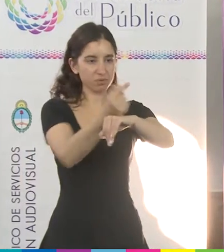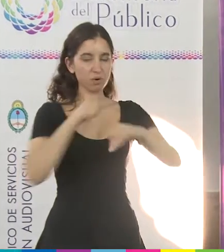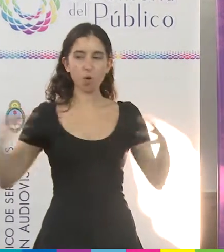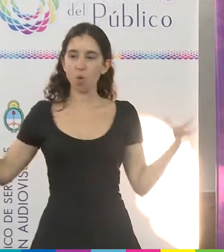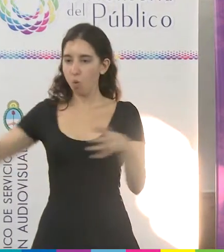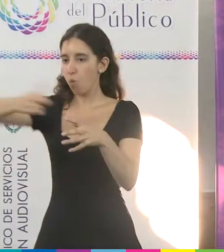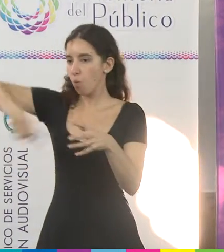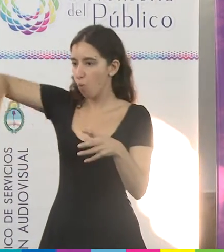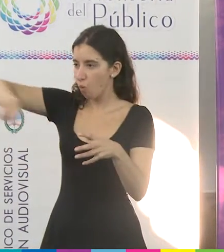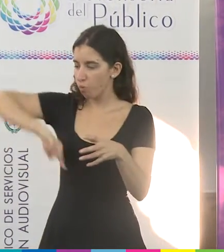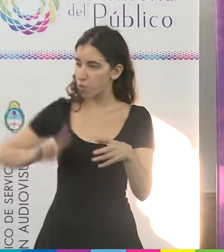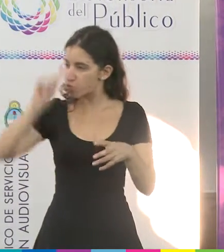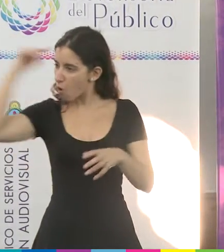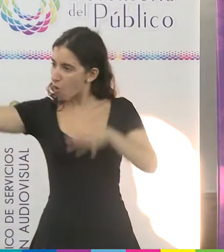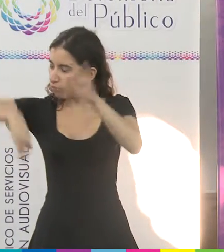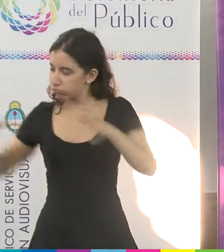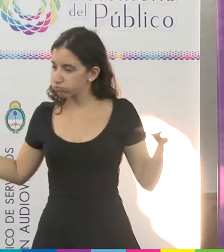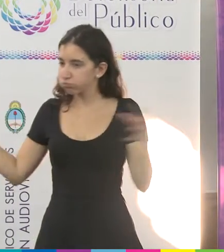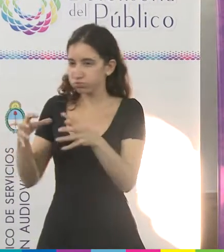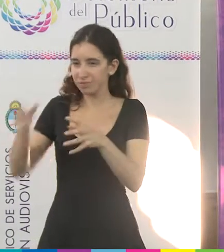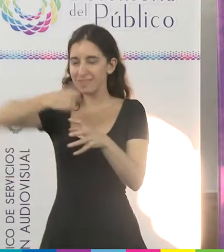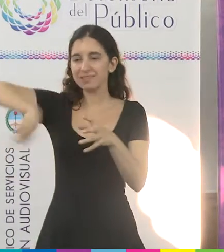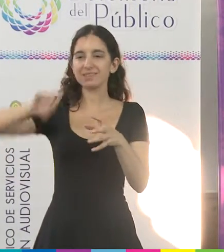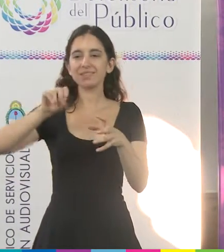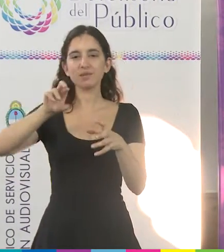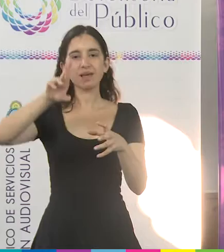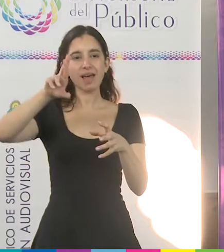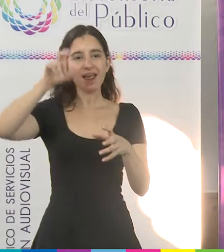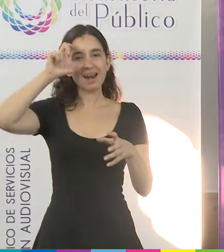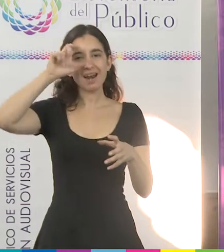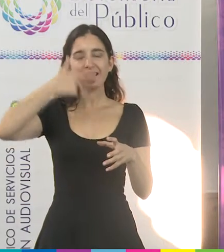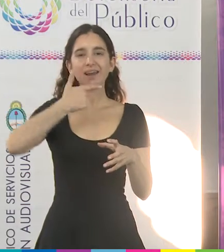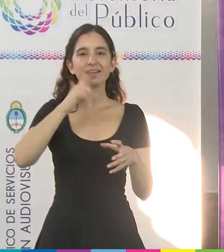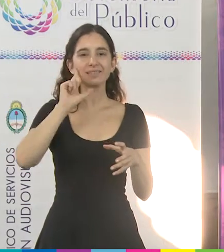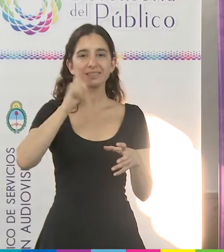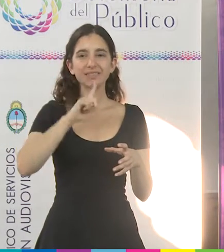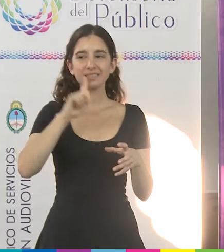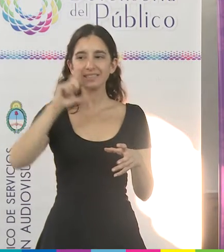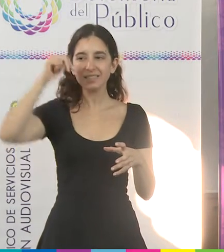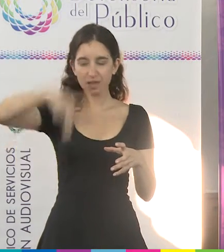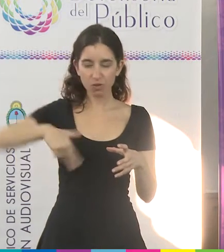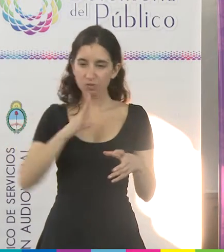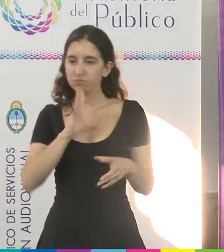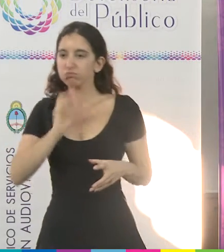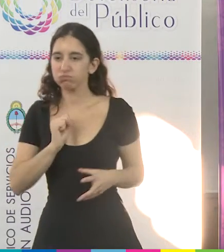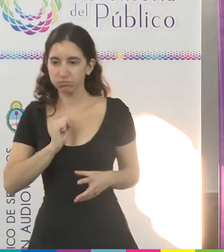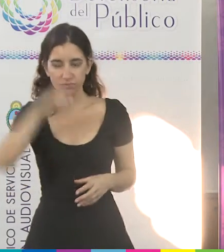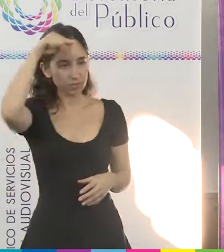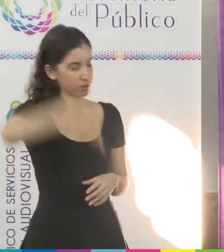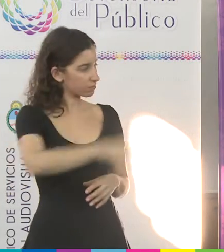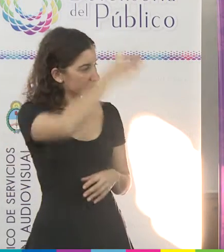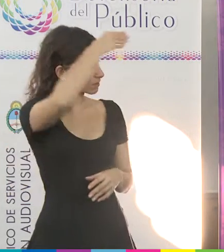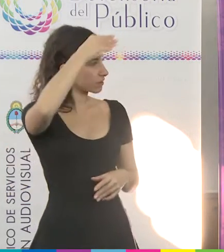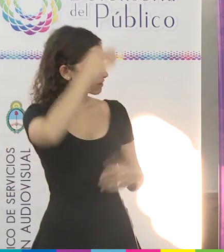de ciudadanos autoconvocados resistiendo con aguante. Sin antes agradecer a la licenciada Cintia